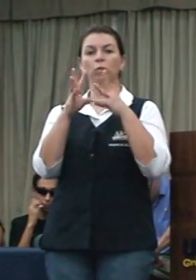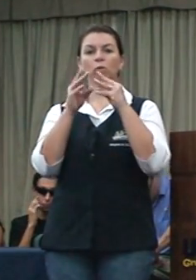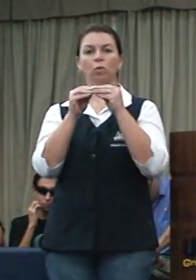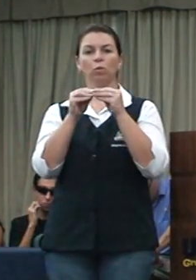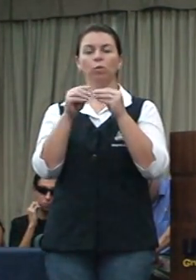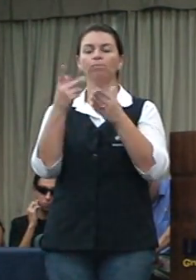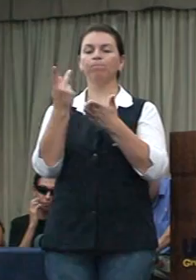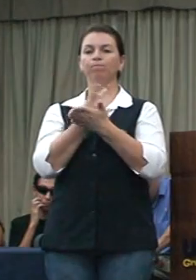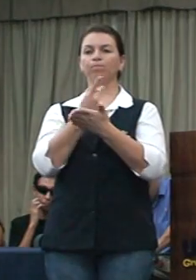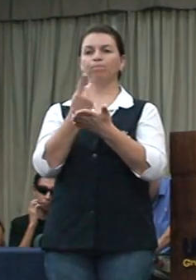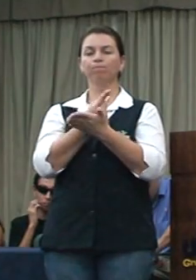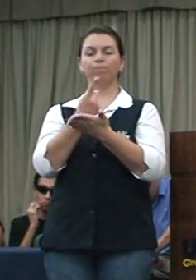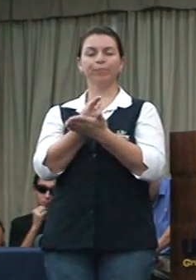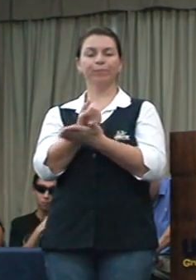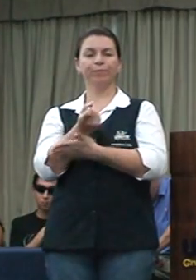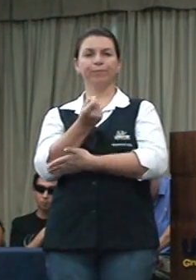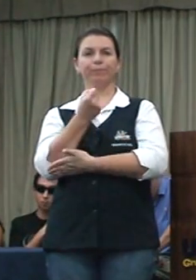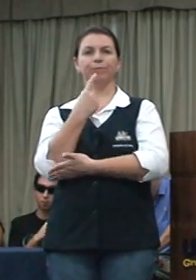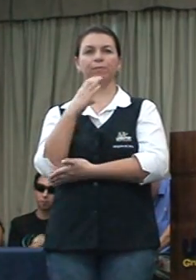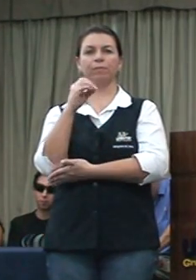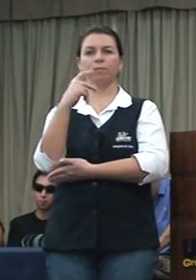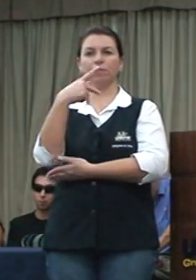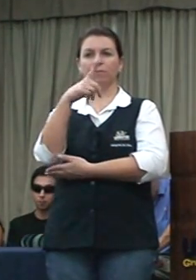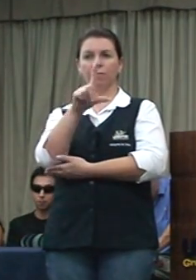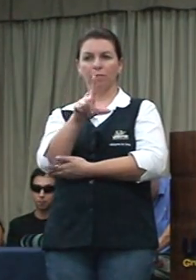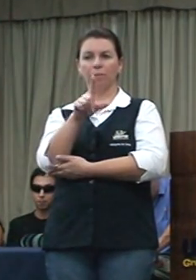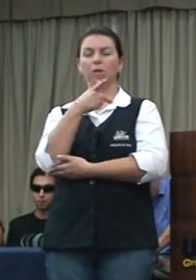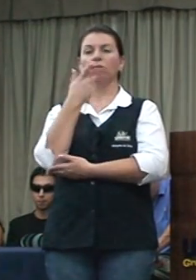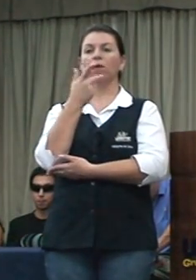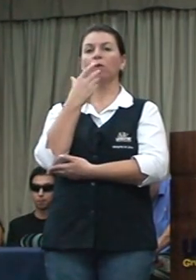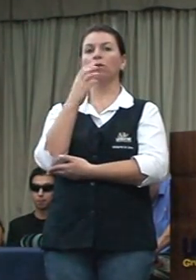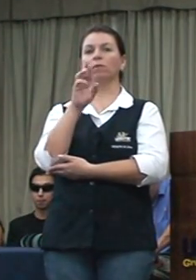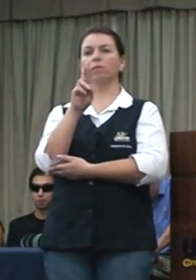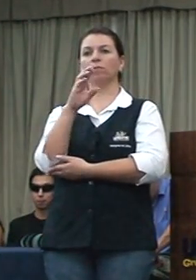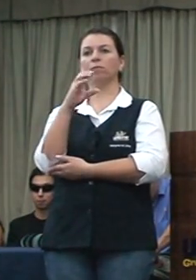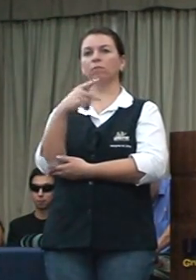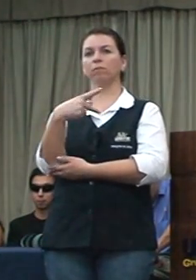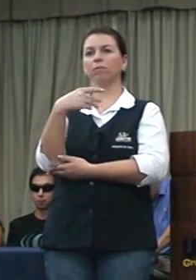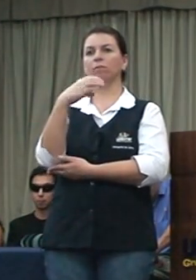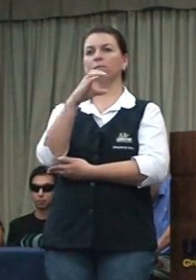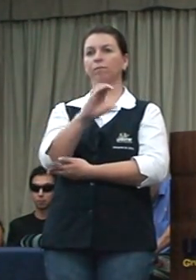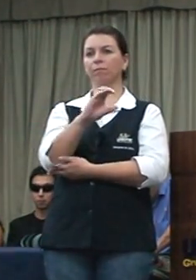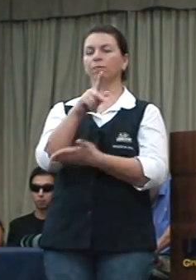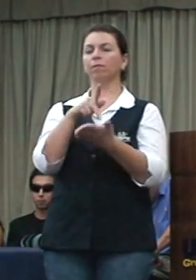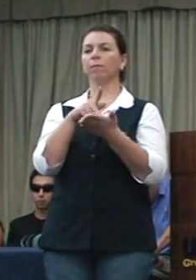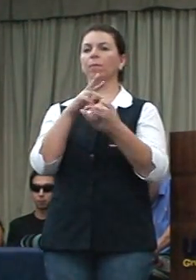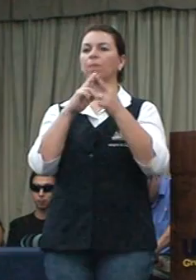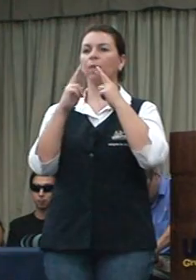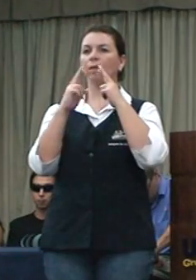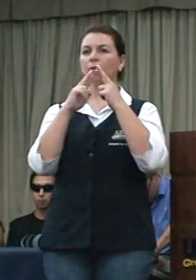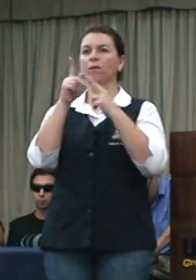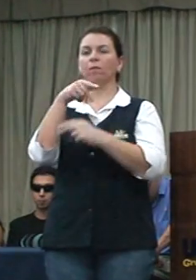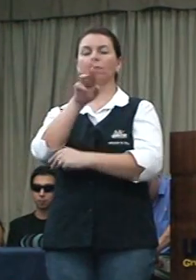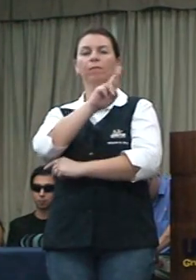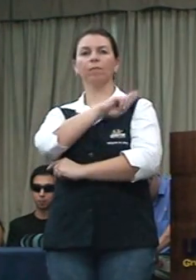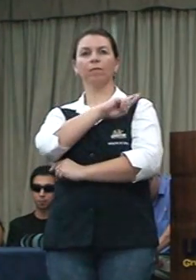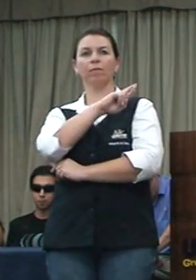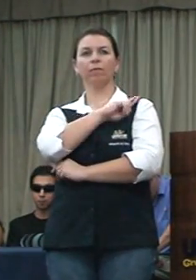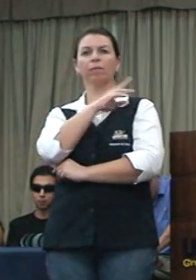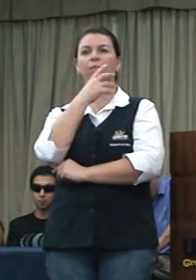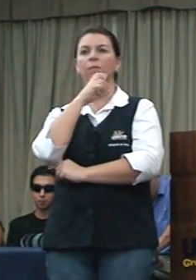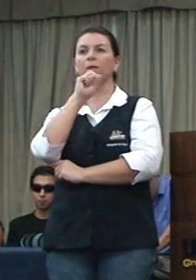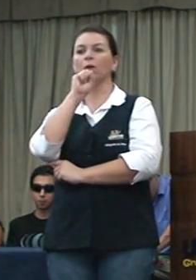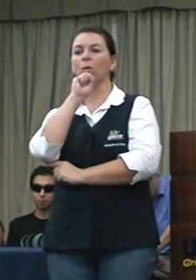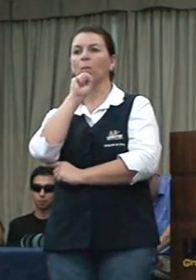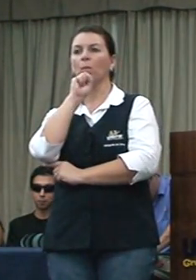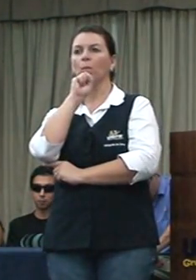Coppel, que a Coppel veio em nota para a RBC, na matéria que nós fizemos para a RBC, dizer que era de responsabilidade do pai das